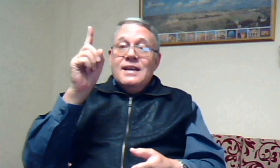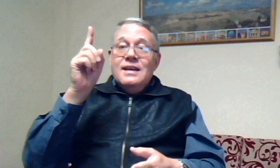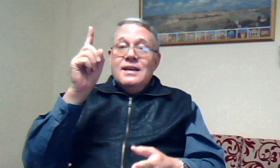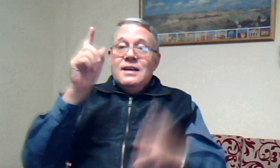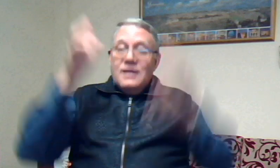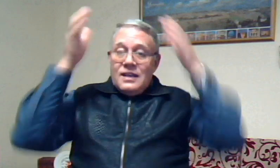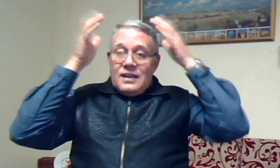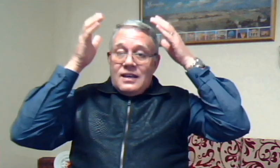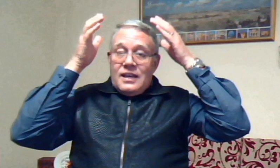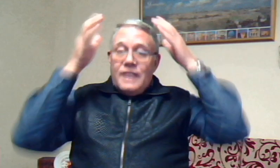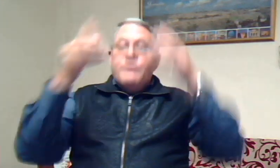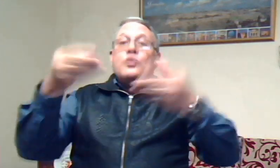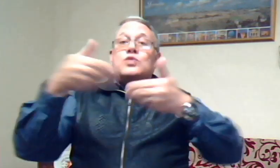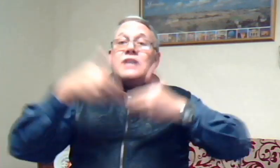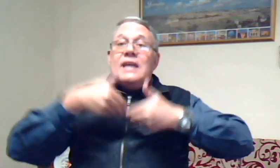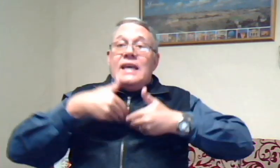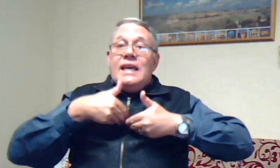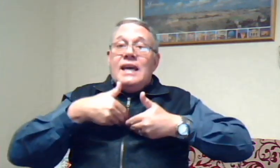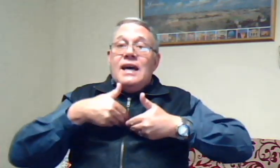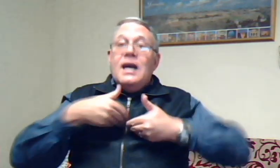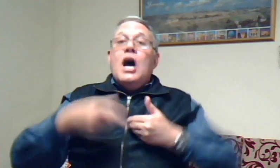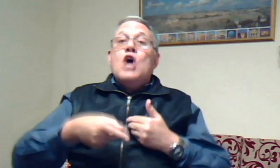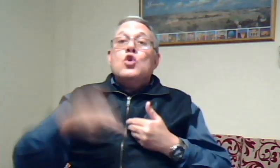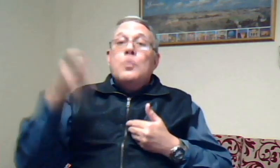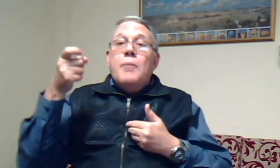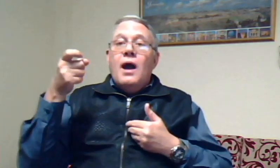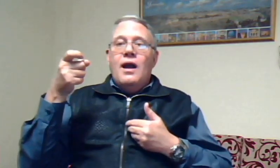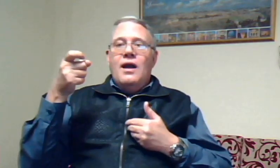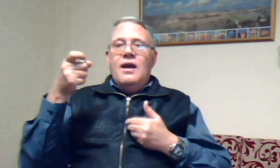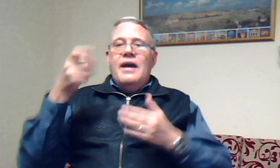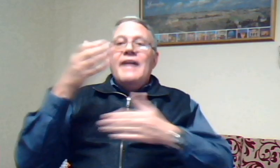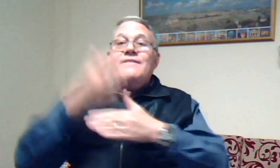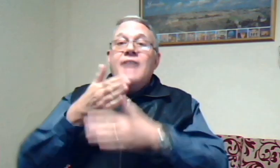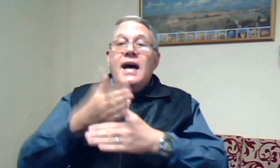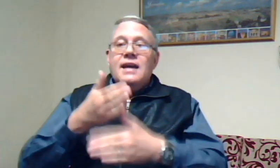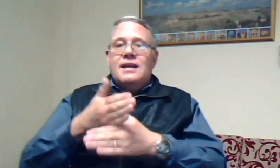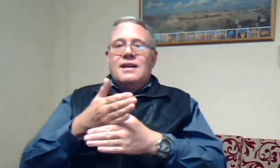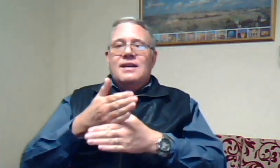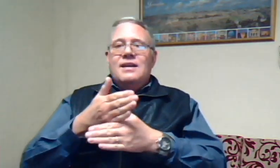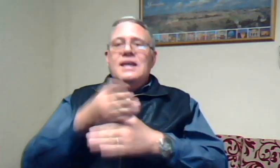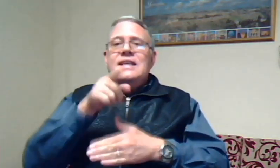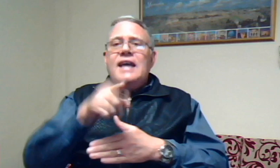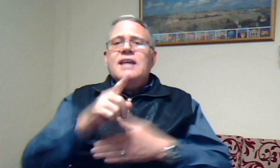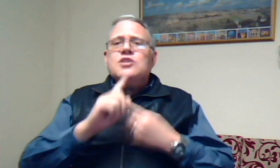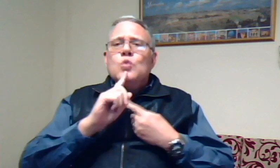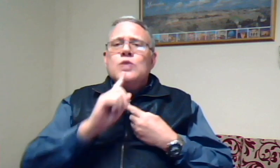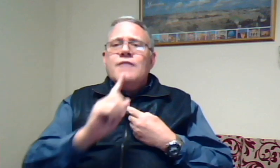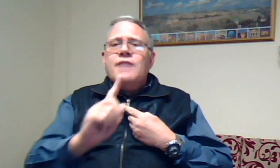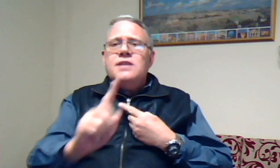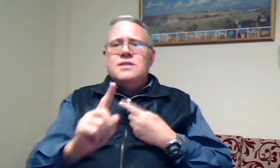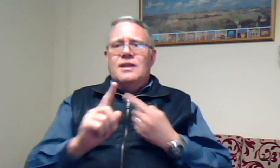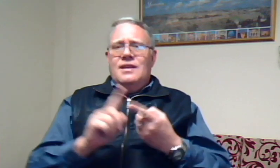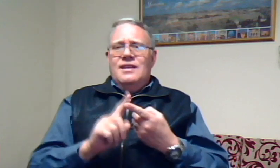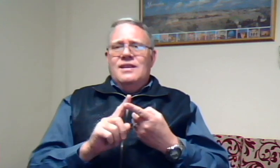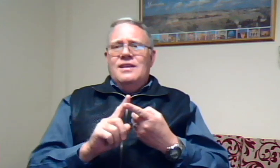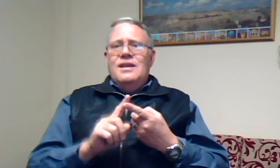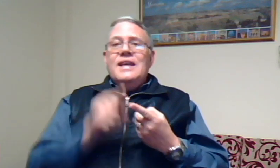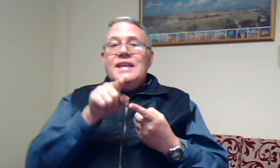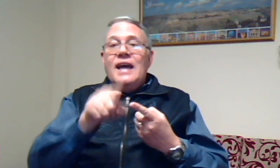Het vir ons gegee Een roeping Een werk Jy as onderwijser Jy